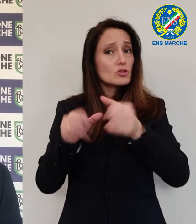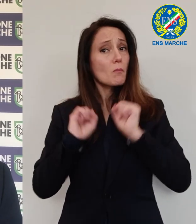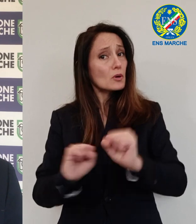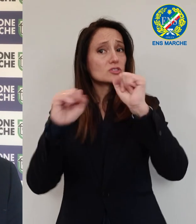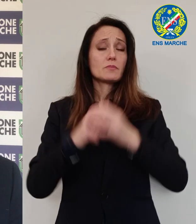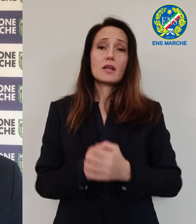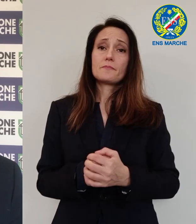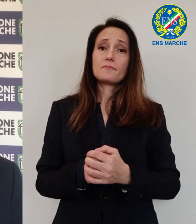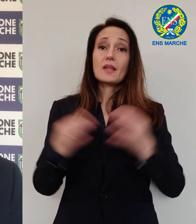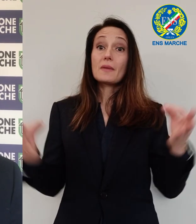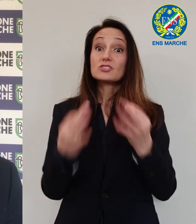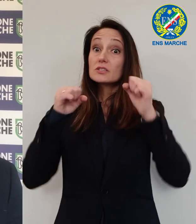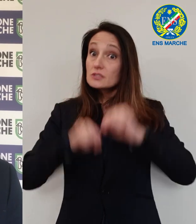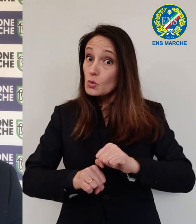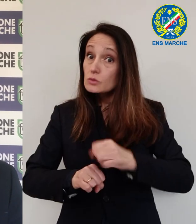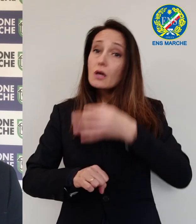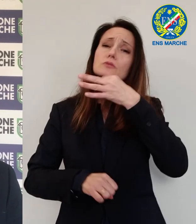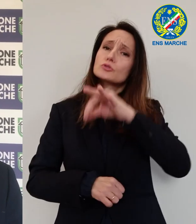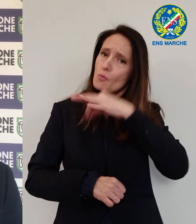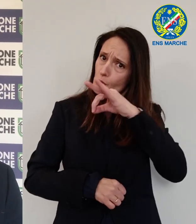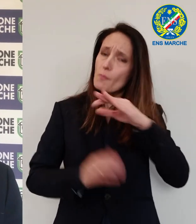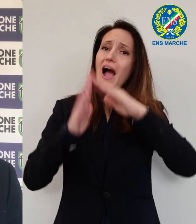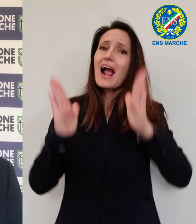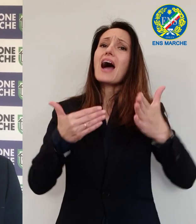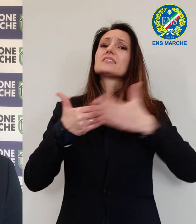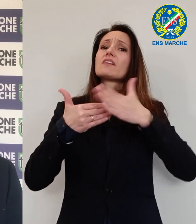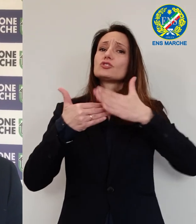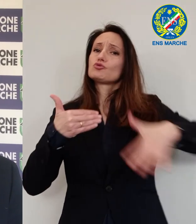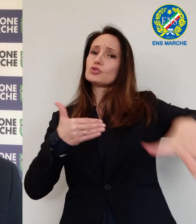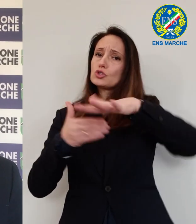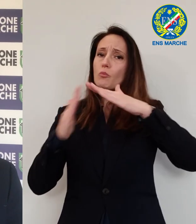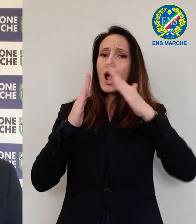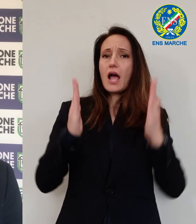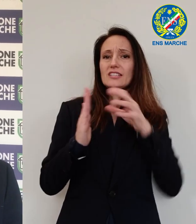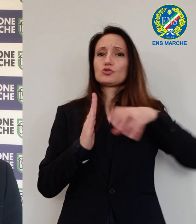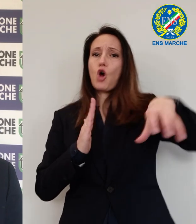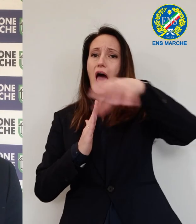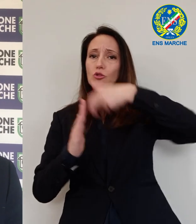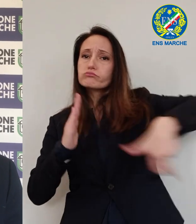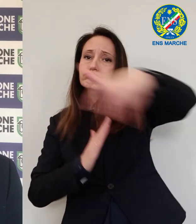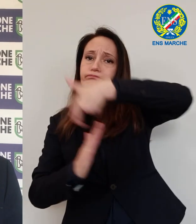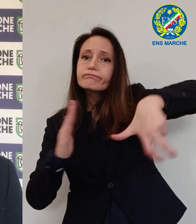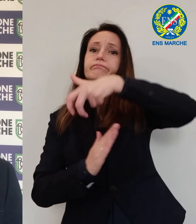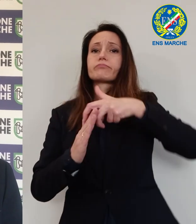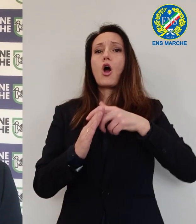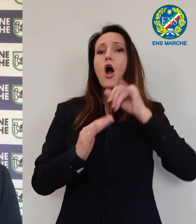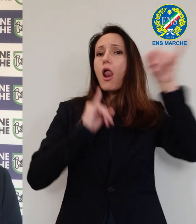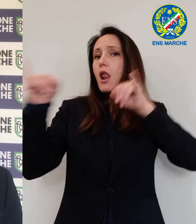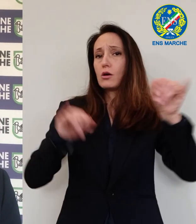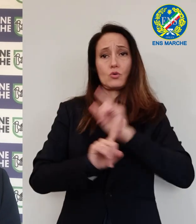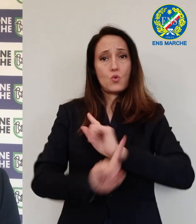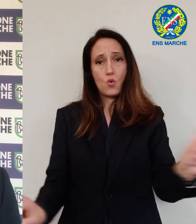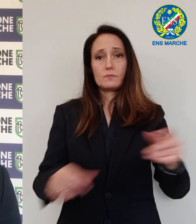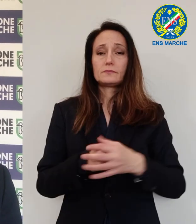salute consentita, ma vicino al luogo in cui si abita. In giro dell'isolato, un percorso vicino a casa senza allontanarsi.